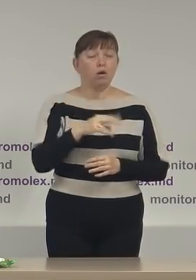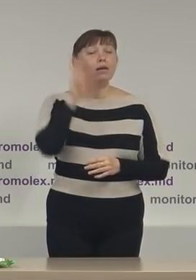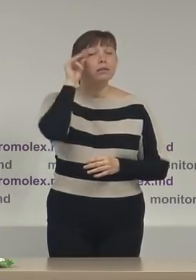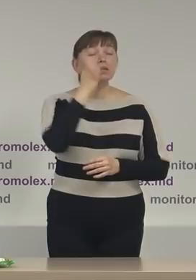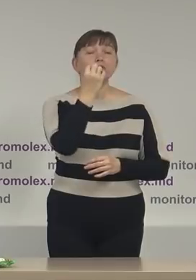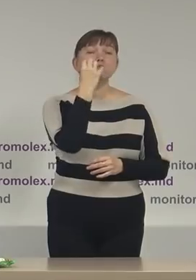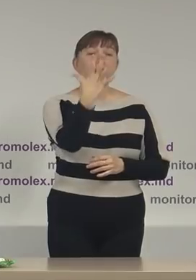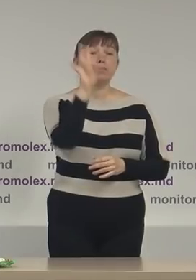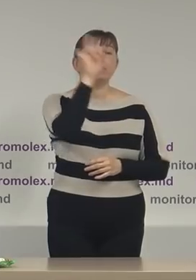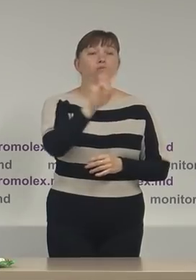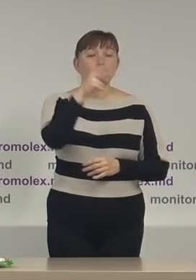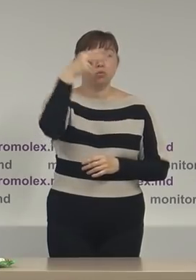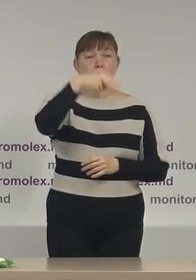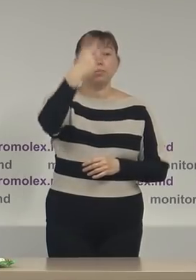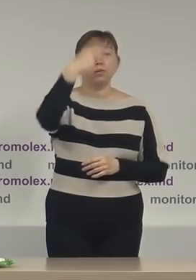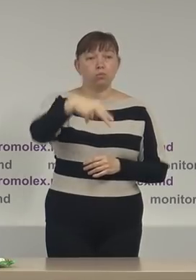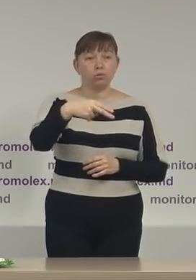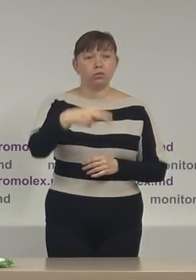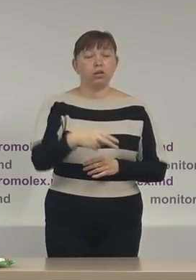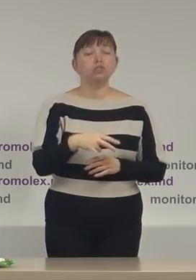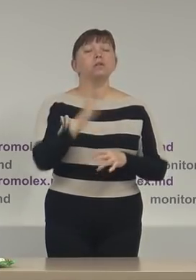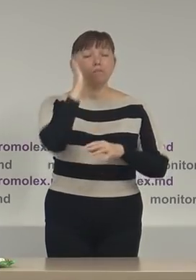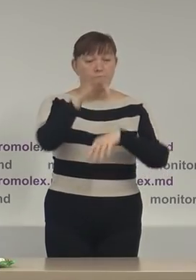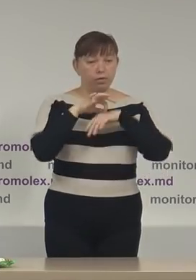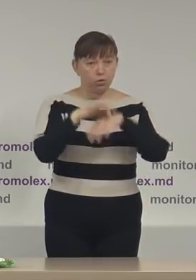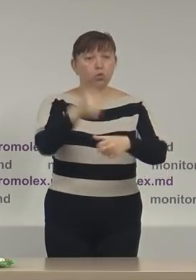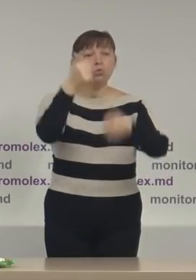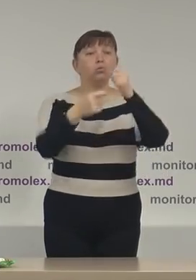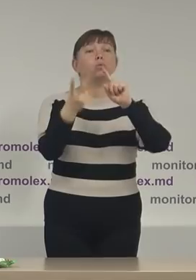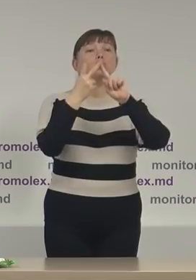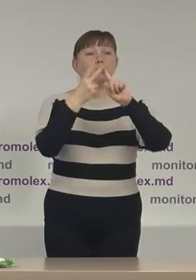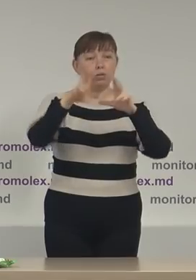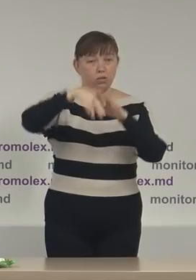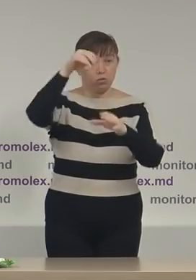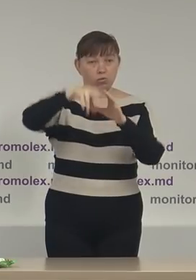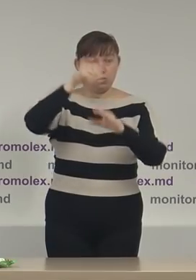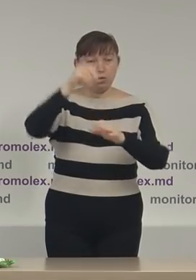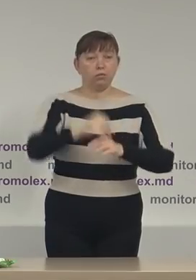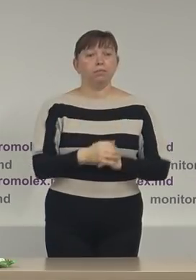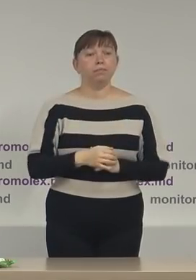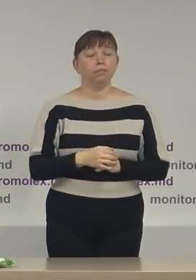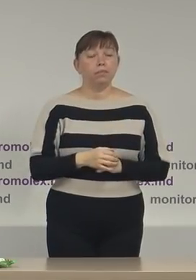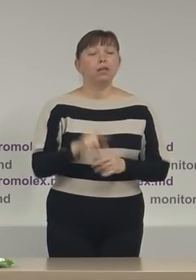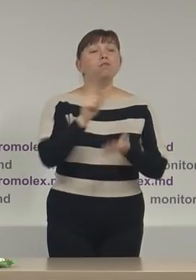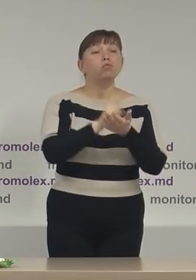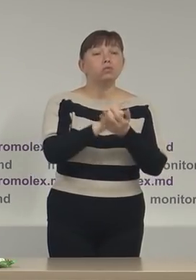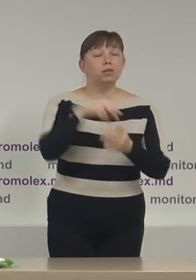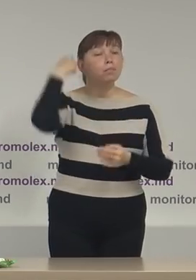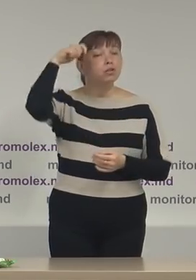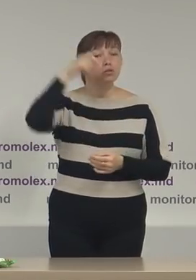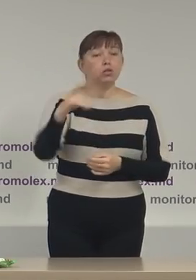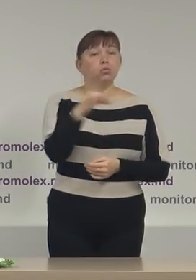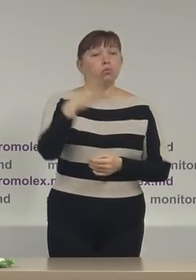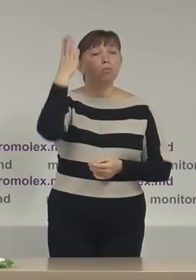data de 15 noiembrie 2020 se va desfășura turul 2 de scurtin pentru funcția de președinte al